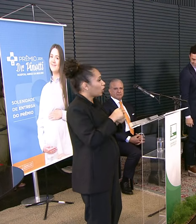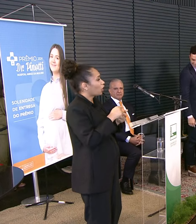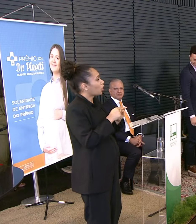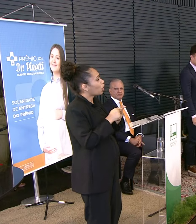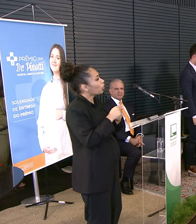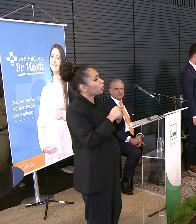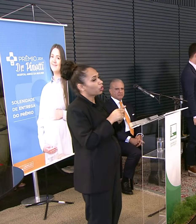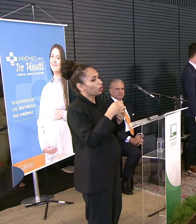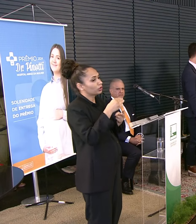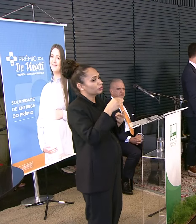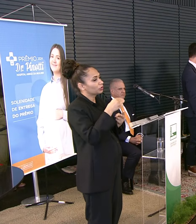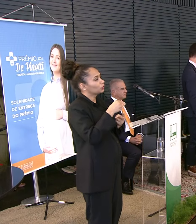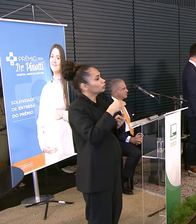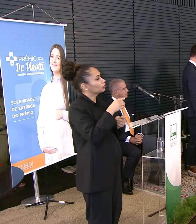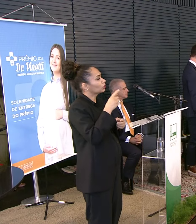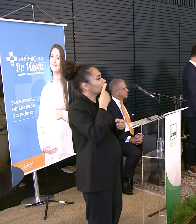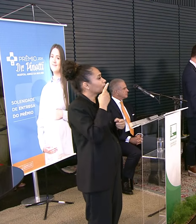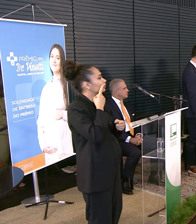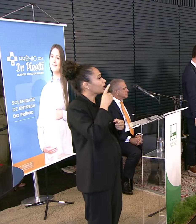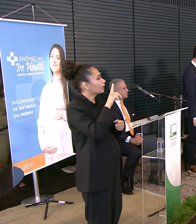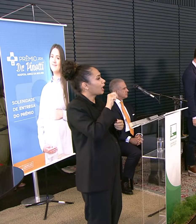A deputada Laura Carneiro